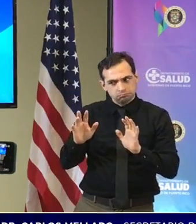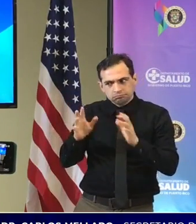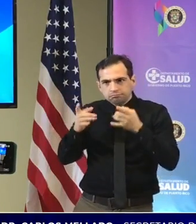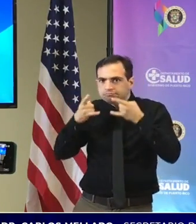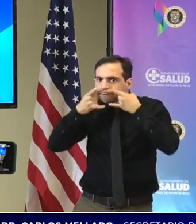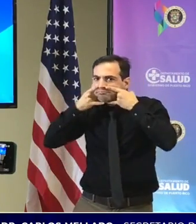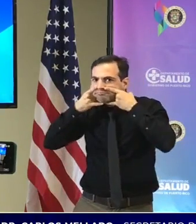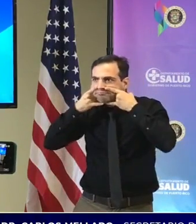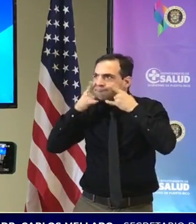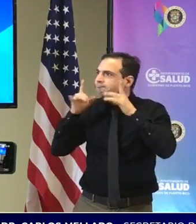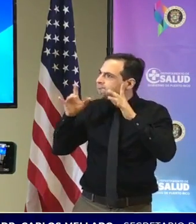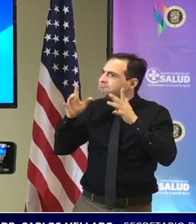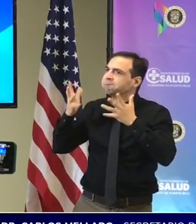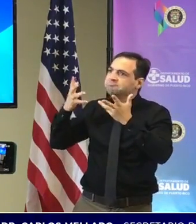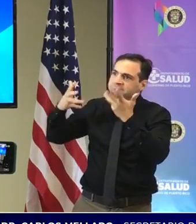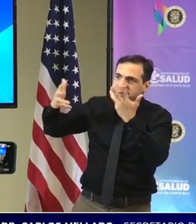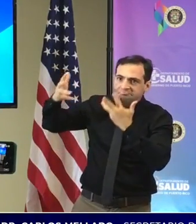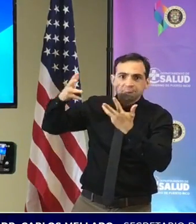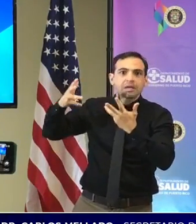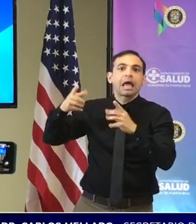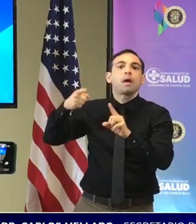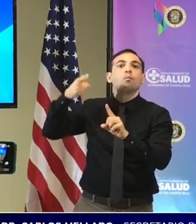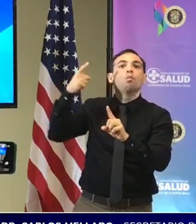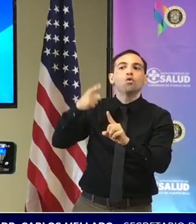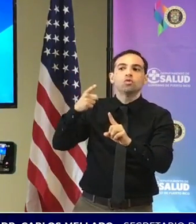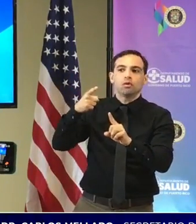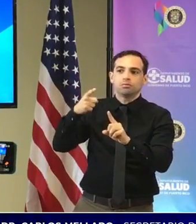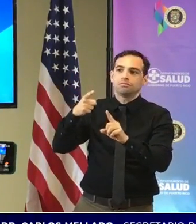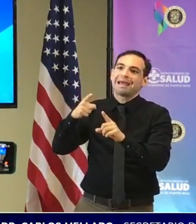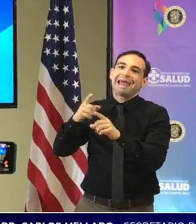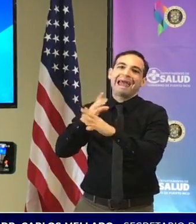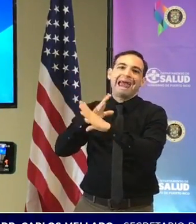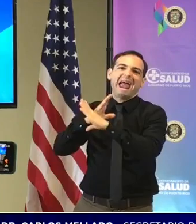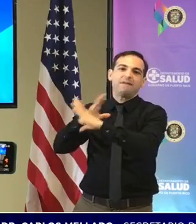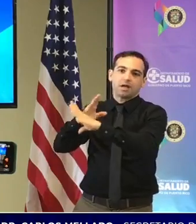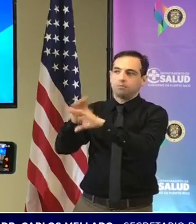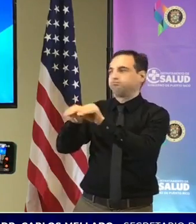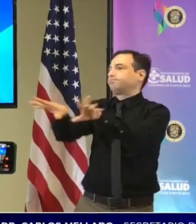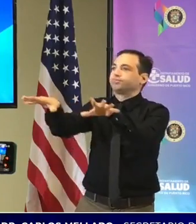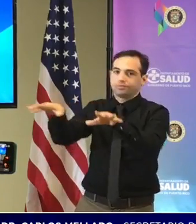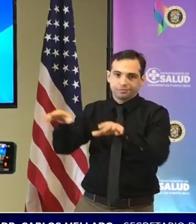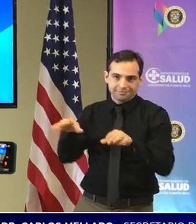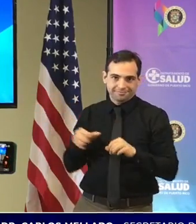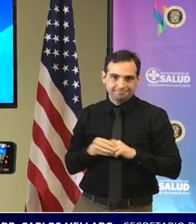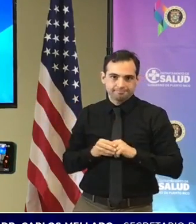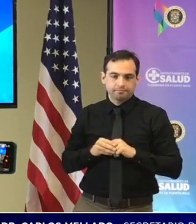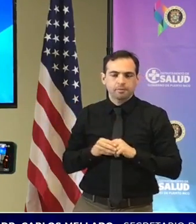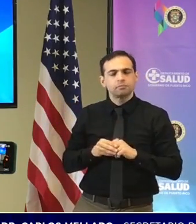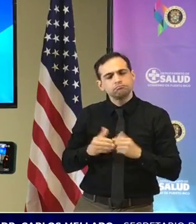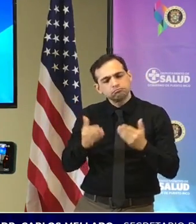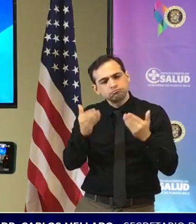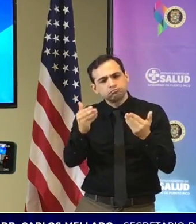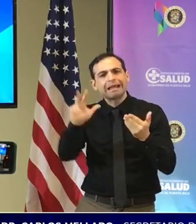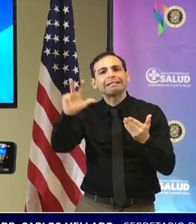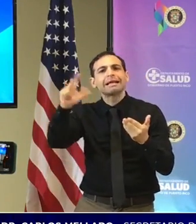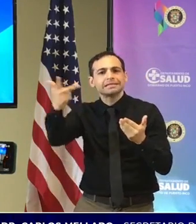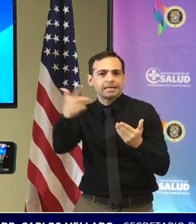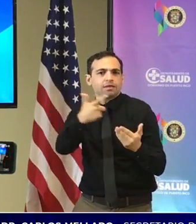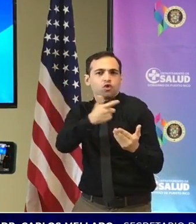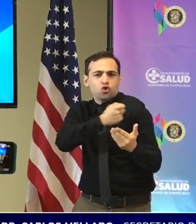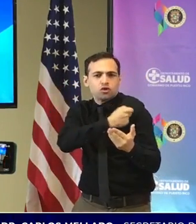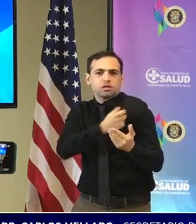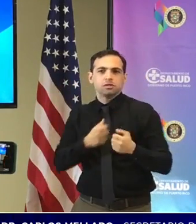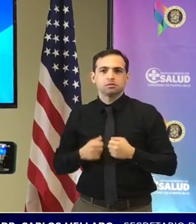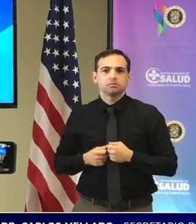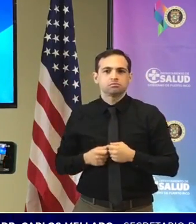mascarilla para evitar los contagios y sobre todo póngase esa tercera dosis de la vacuna o sea y eso